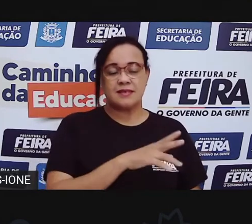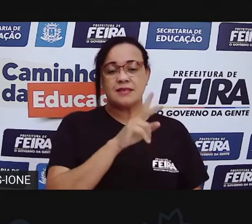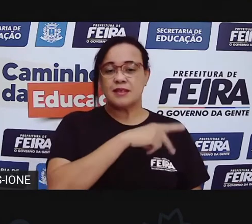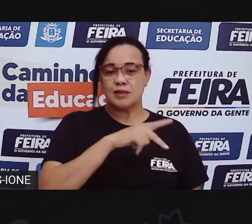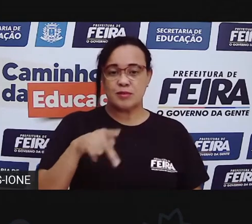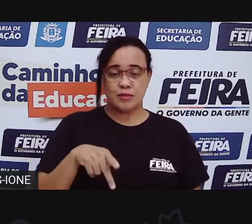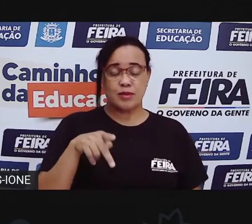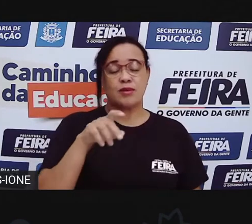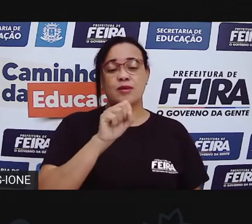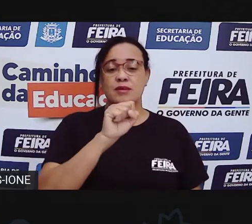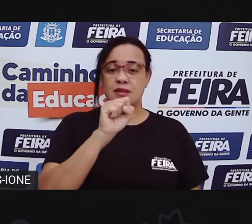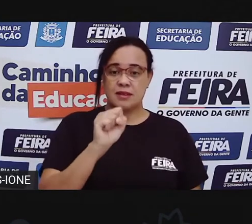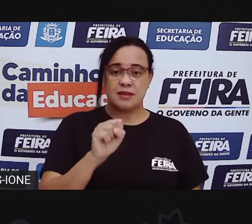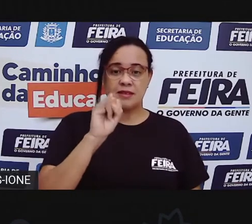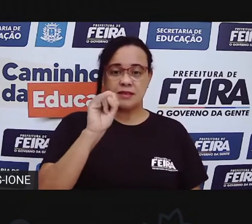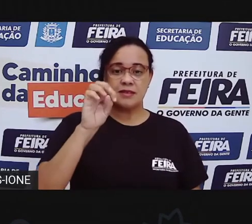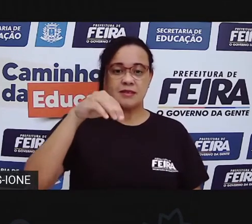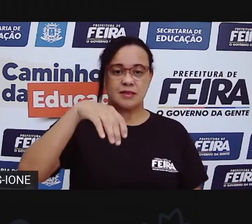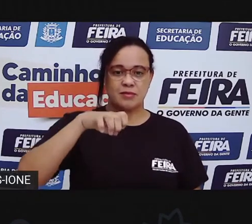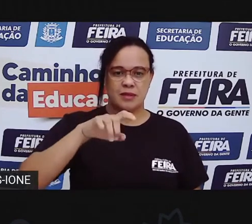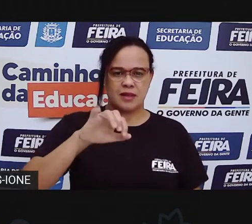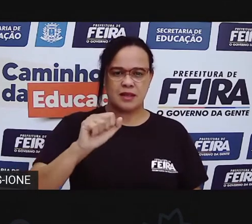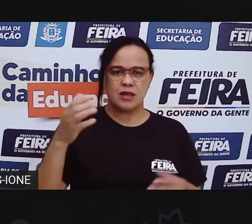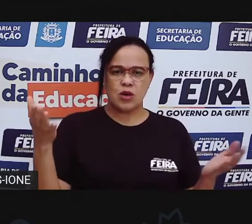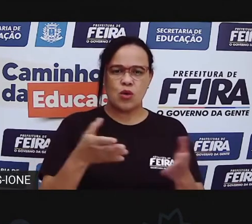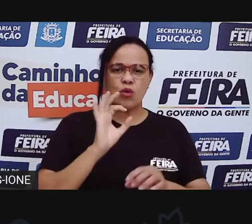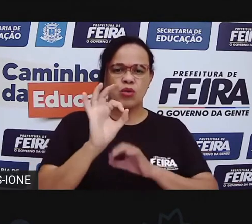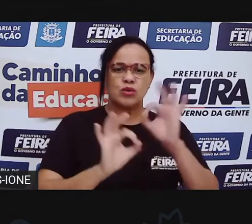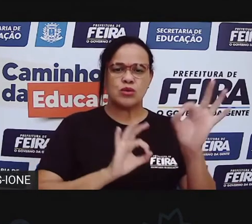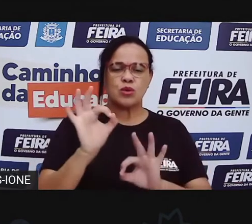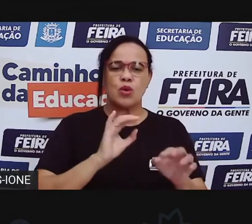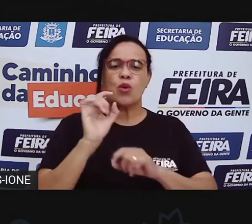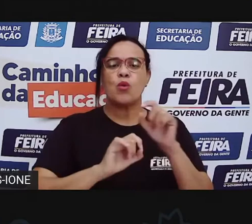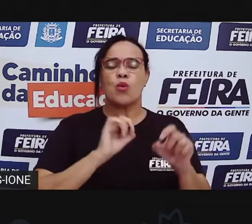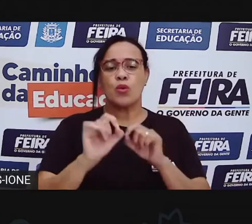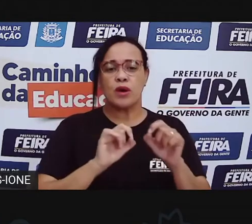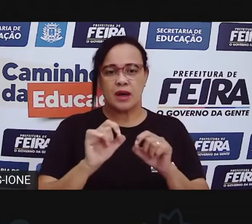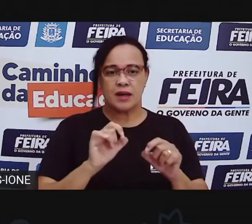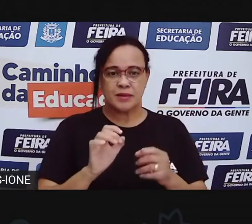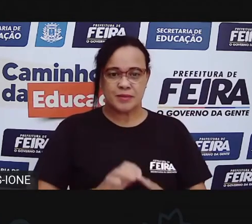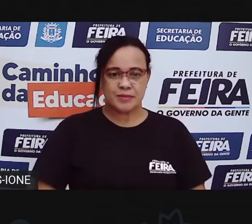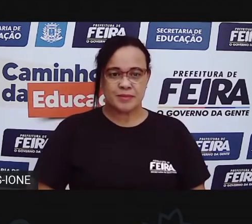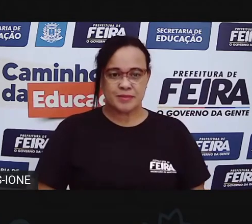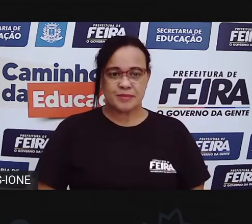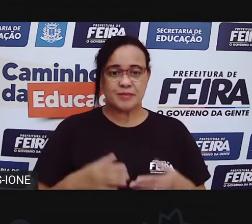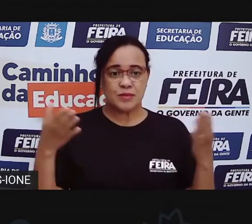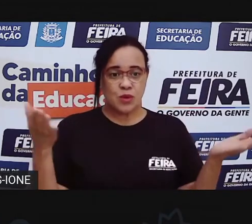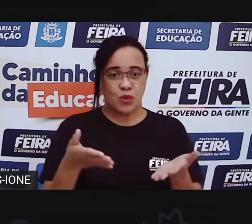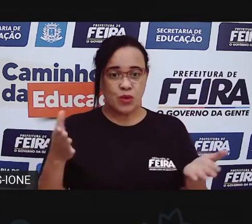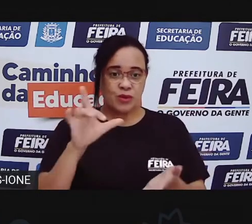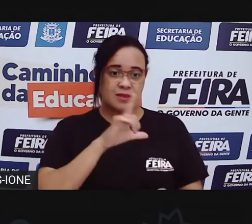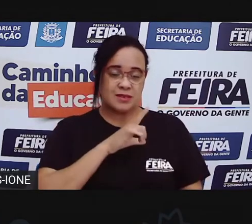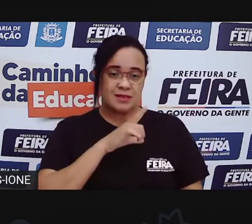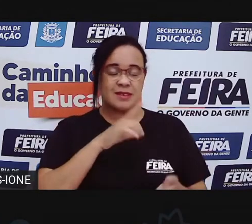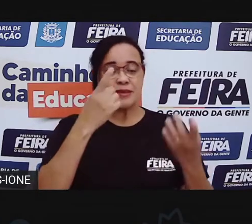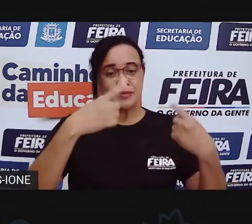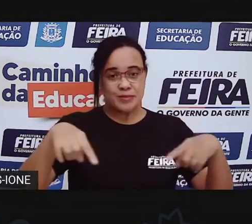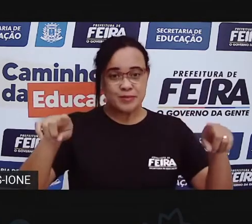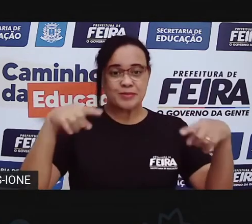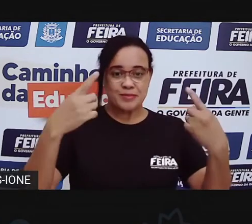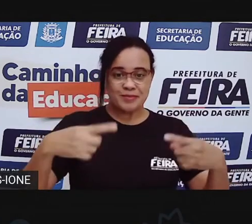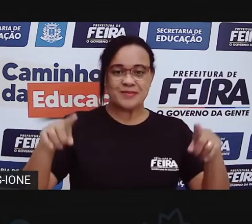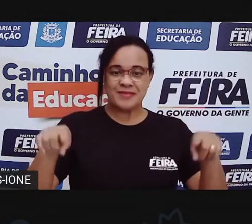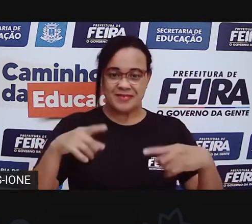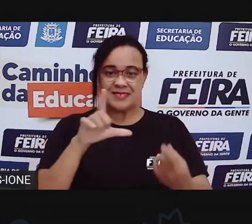Ah, sabe o que a gente preparou hoje pra vocês? Quem adivinha? Hoje tem música e